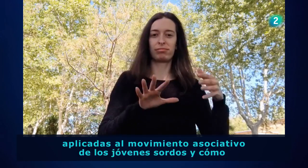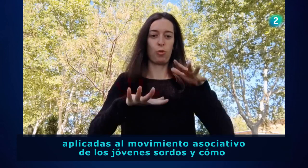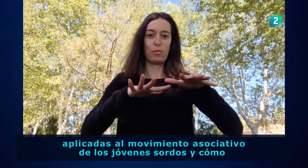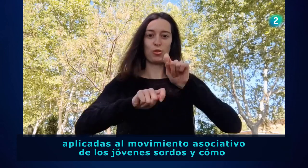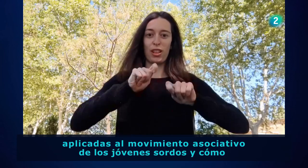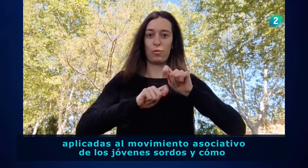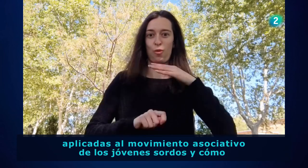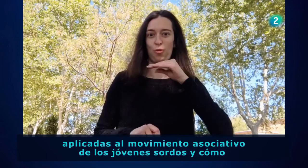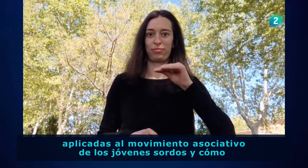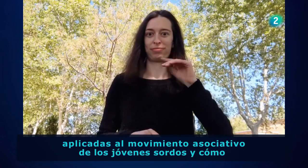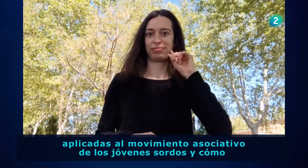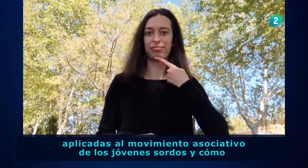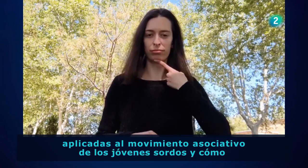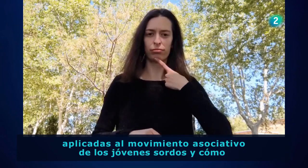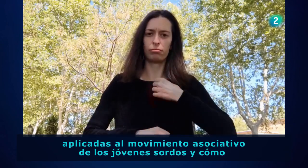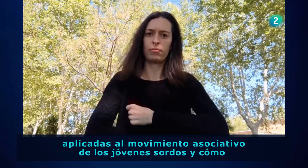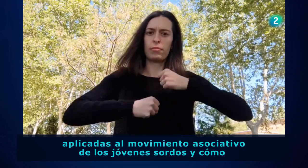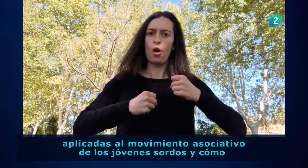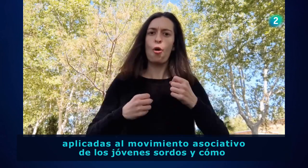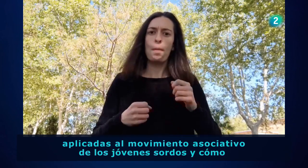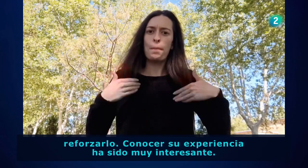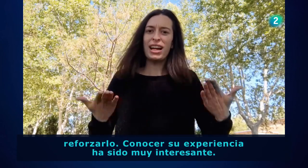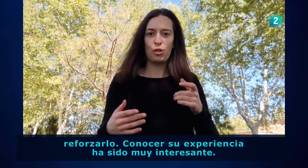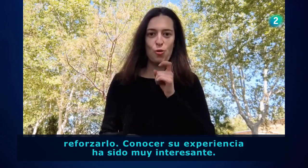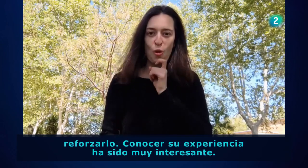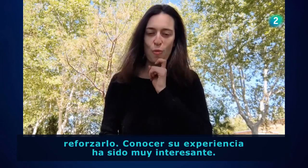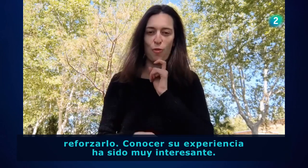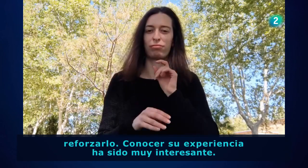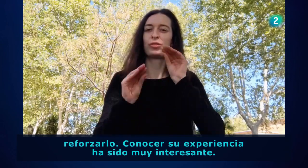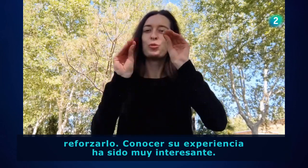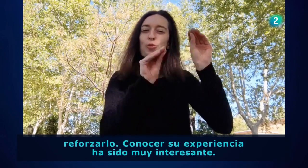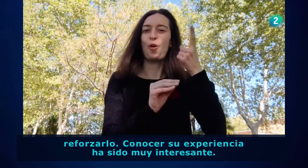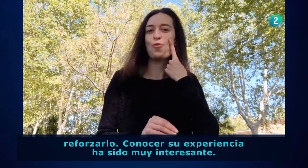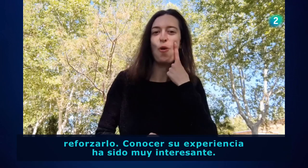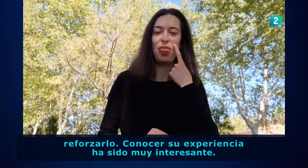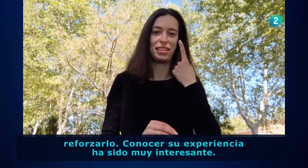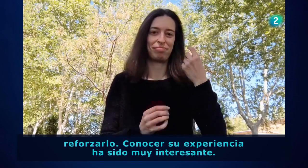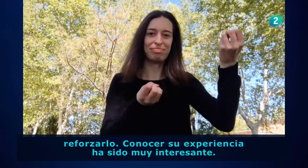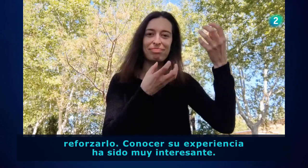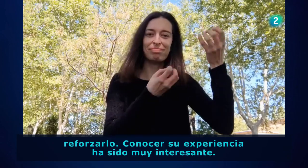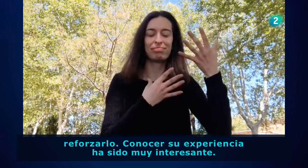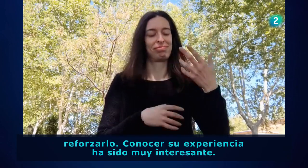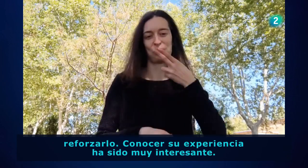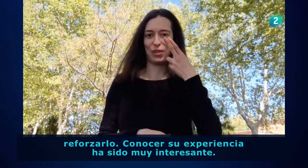al movimiento asociativo de los jóvenes sordos y cómo reforzarlo. Conocer su experiencia ha sido muy interesante.